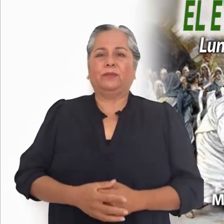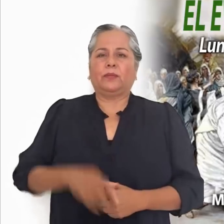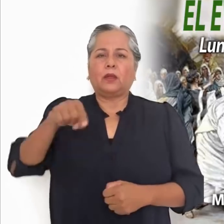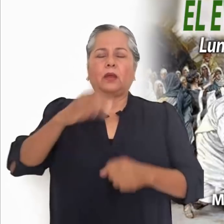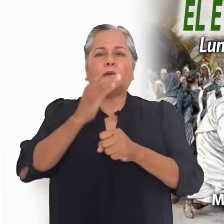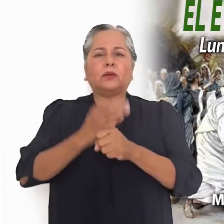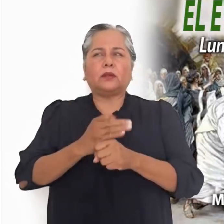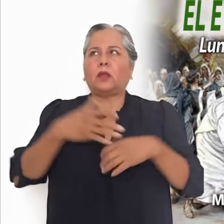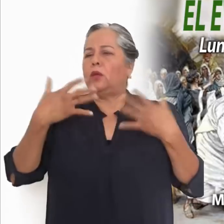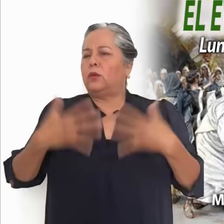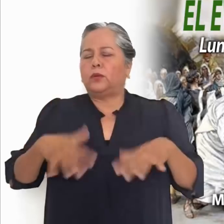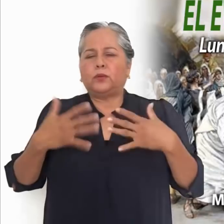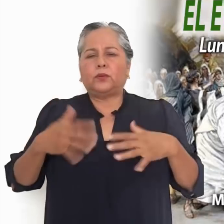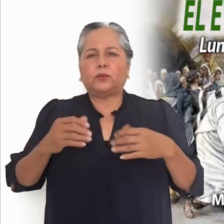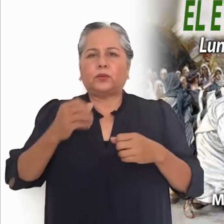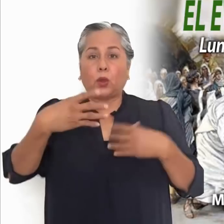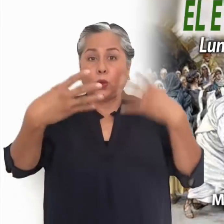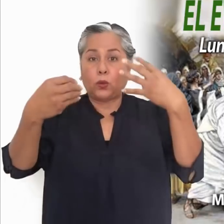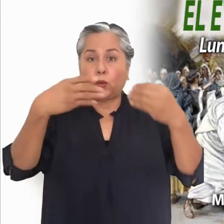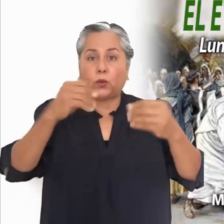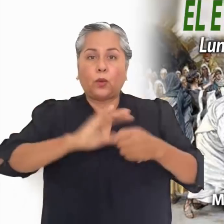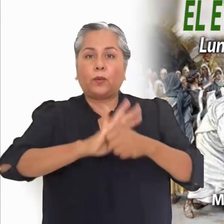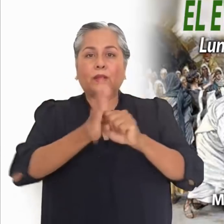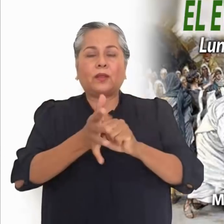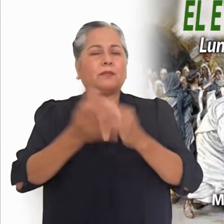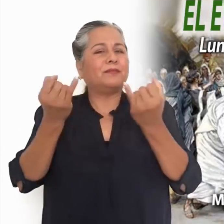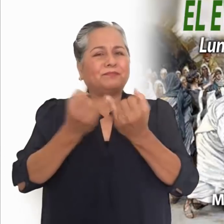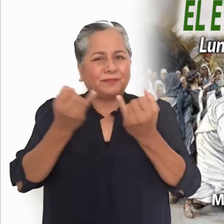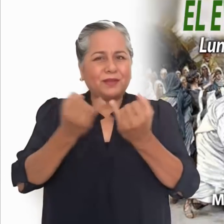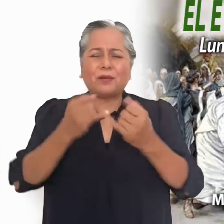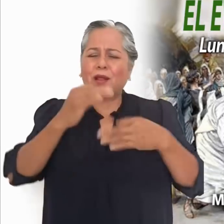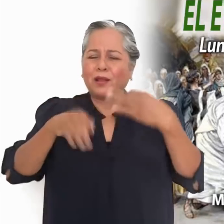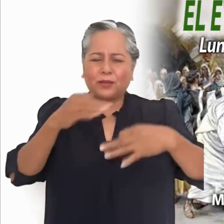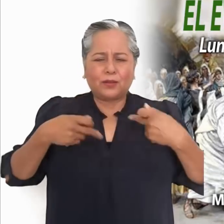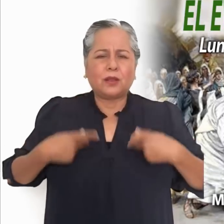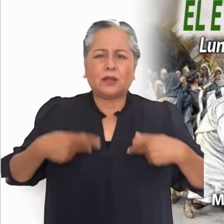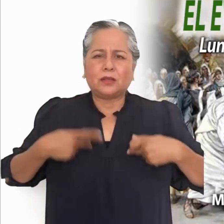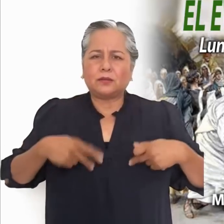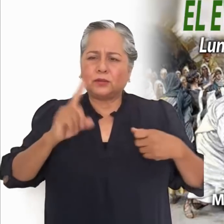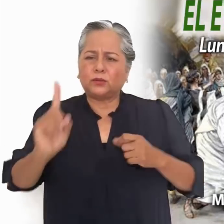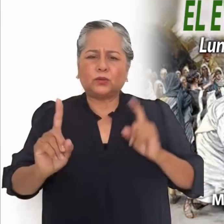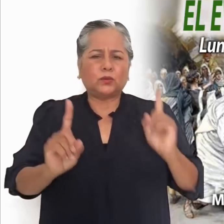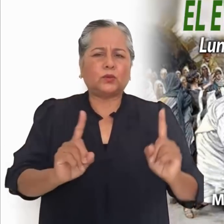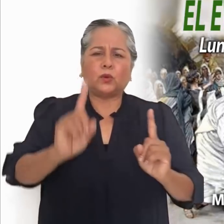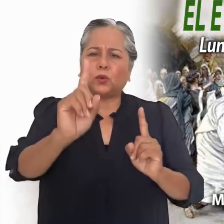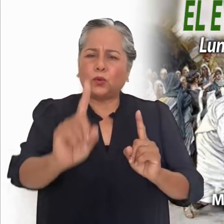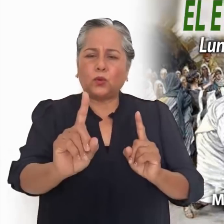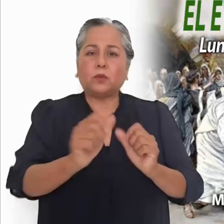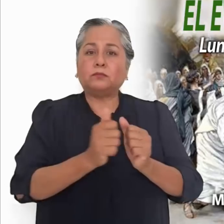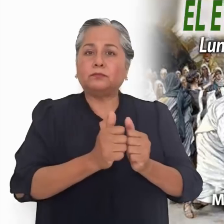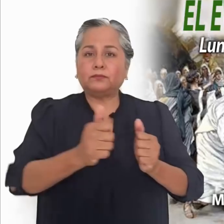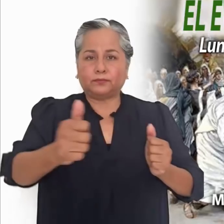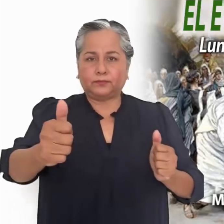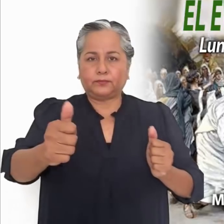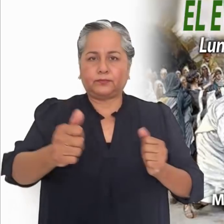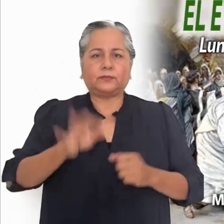más, con justificada razón, en medio de la pandemia. Así, aunque parece que vamos juntos,